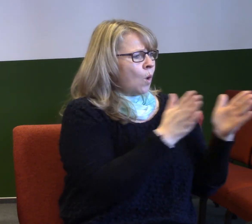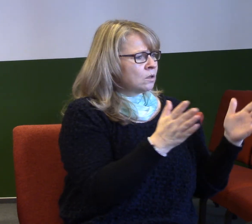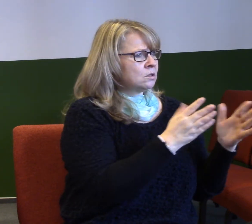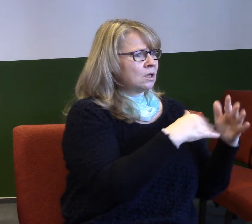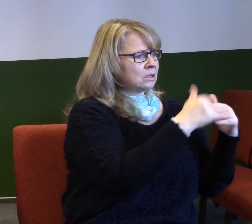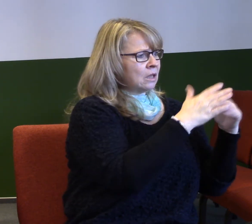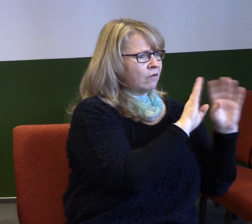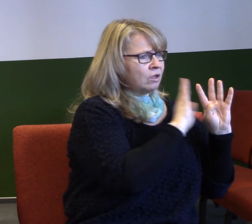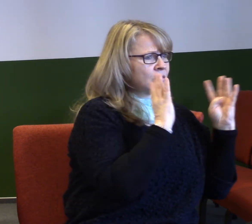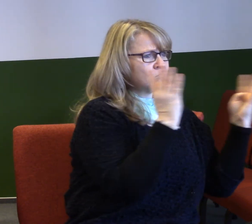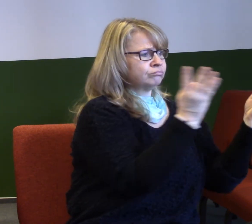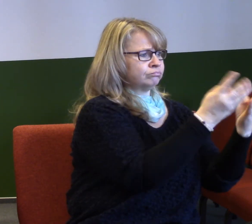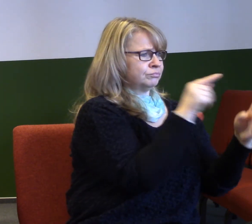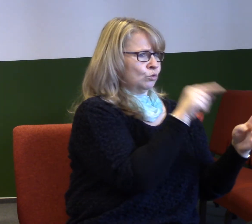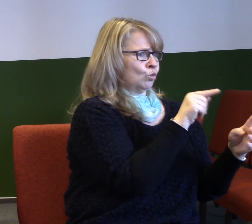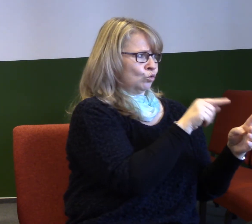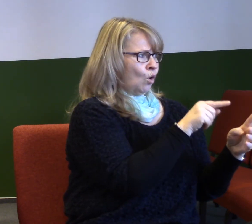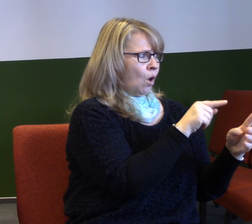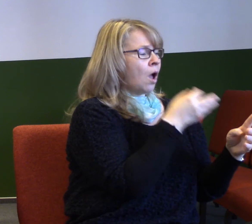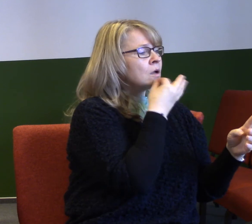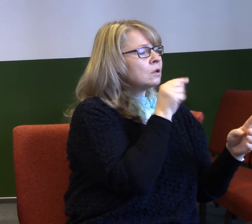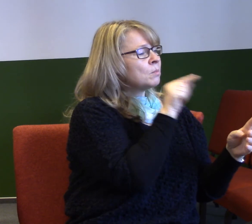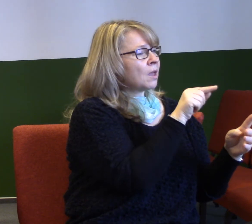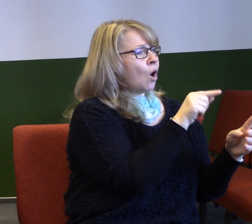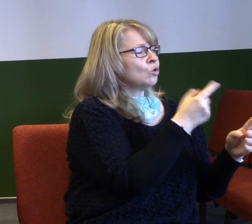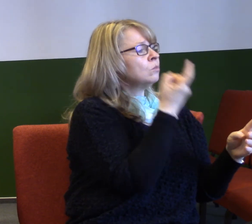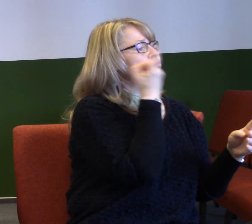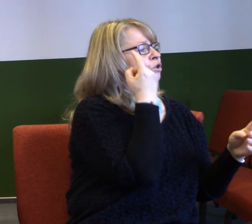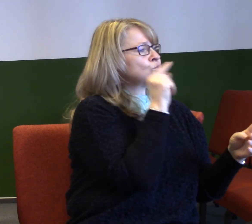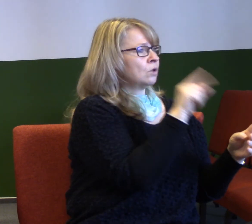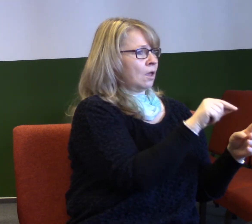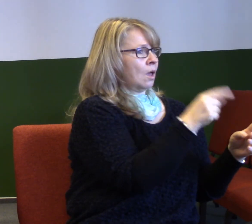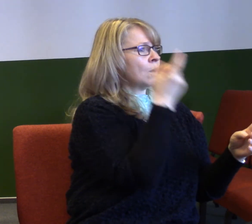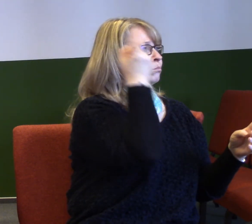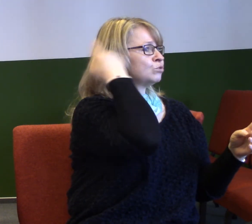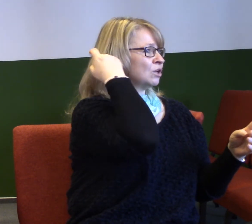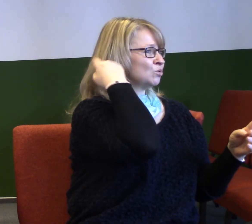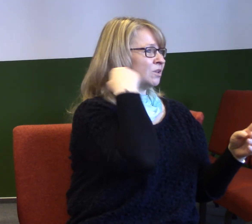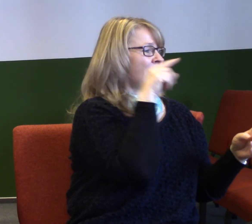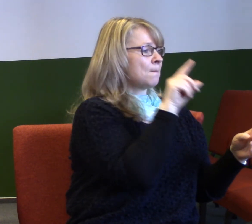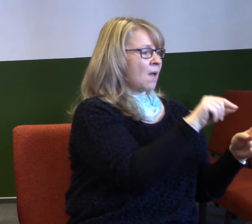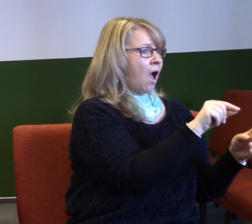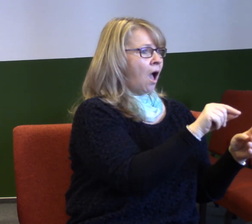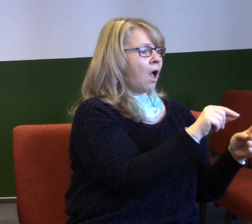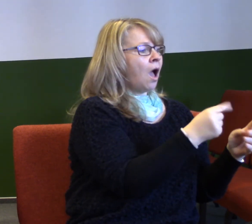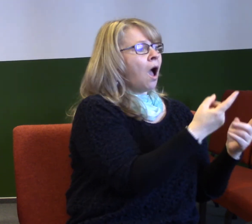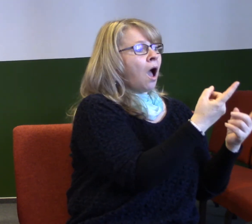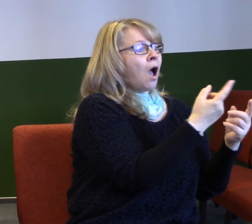jeruzalemské zdi byli zmítáni předsudky a přesvědčení, že znám motivit i do těch druhých, tak by